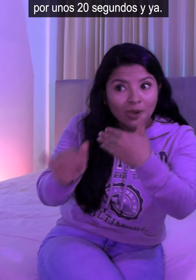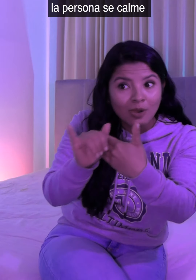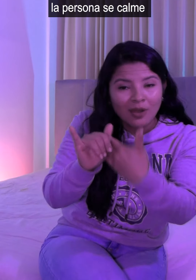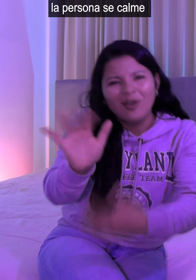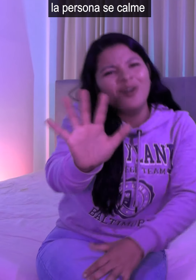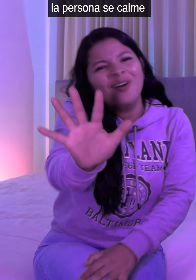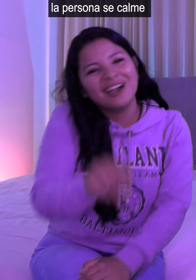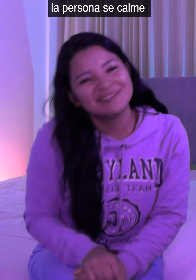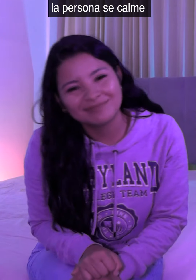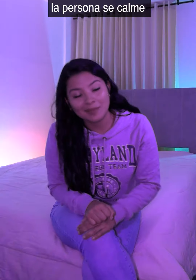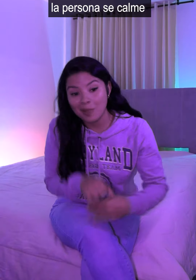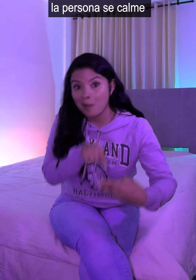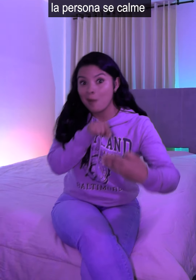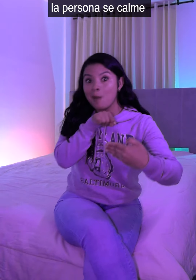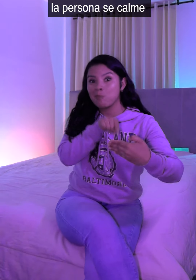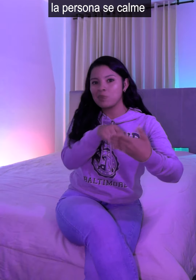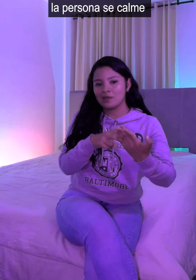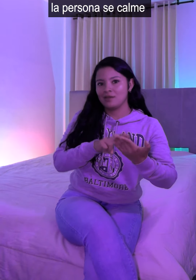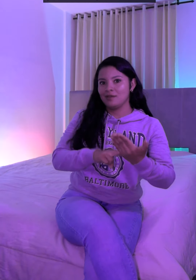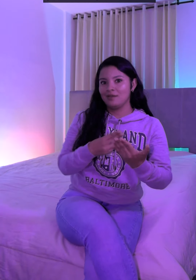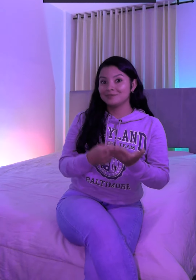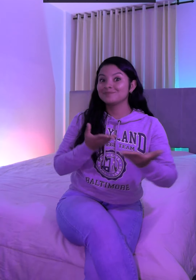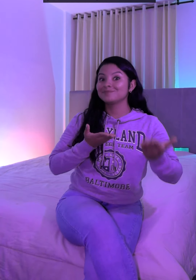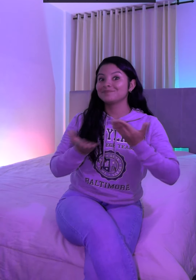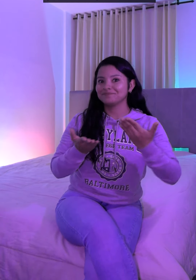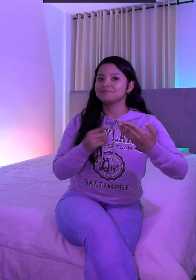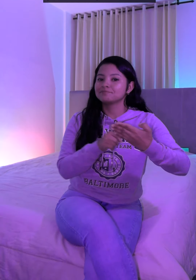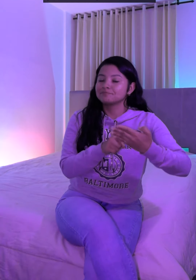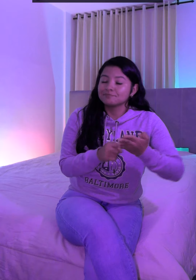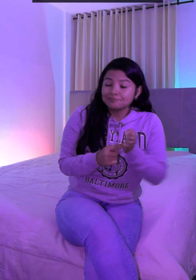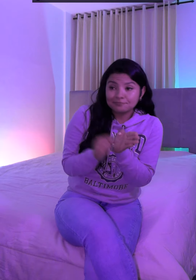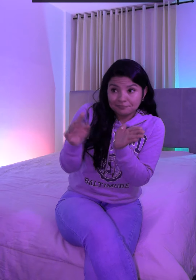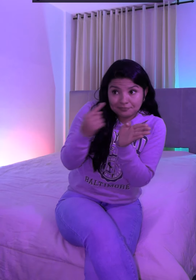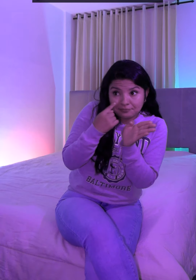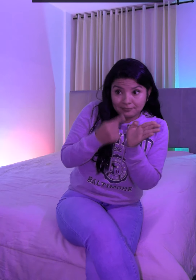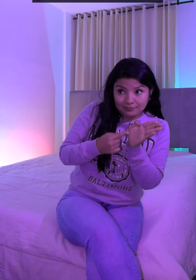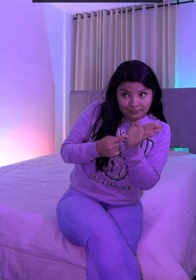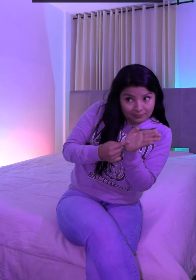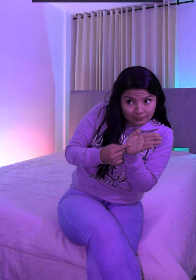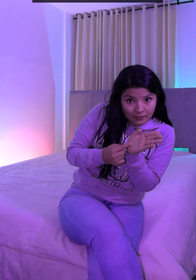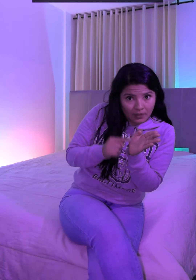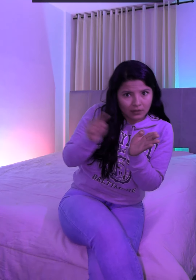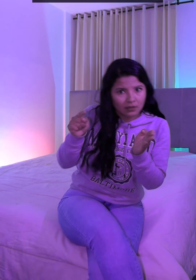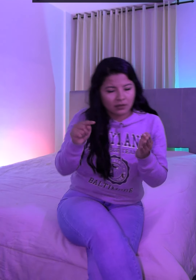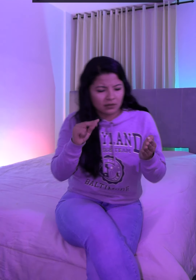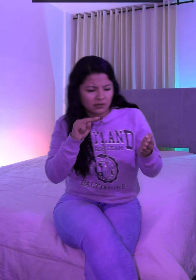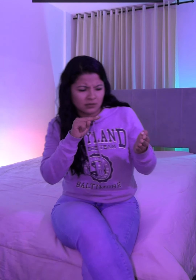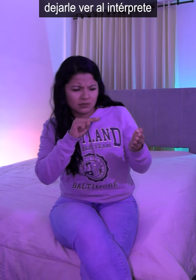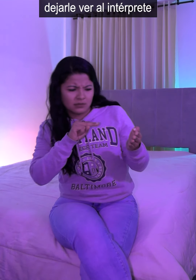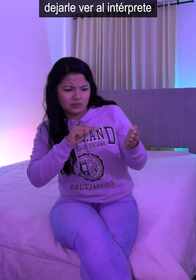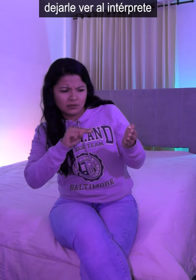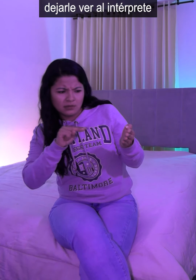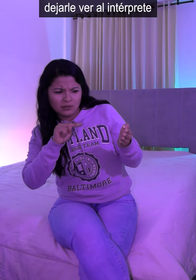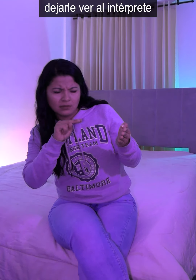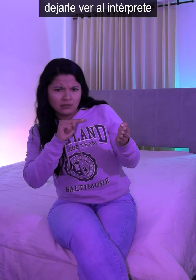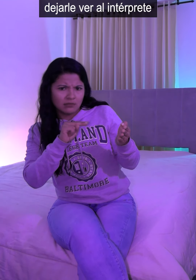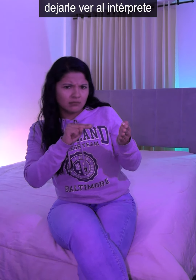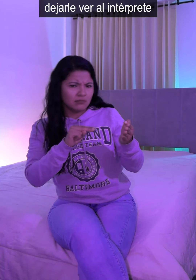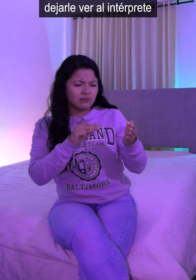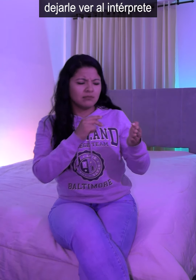Puede que con eso la persona se calme y no crea que lo están grabando o tomando fotos. Lo que puedes hacer es